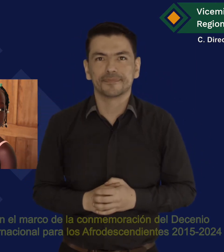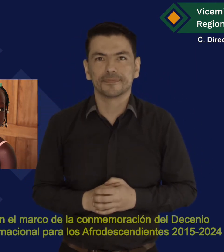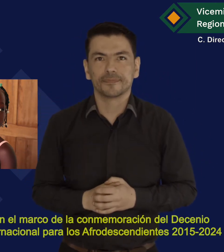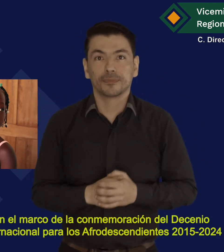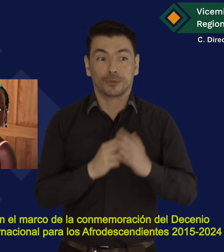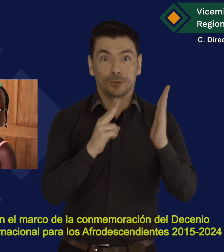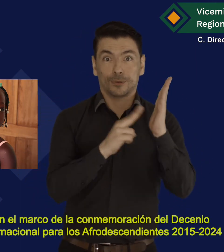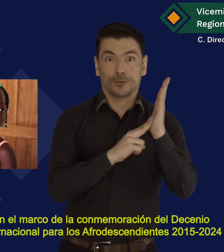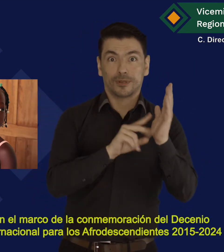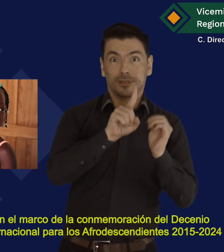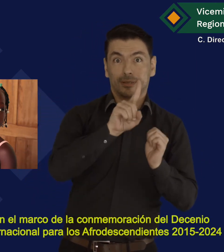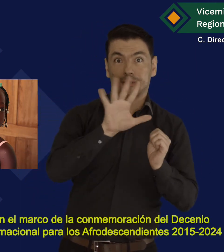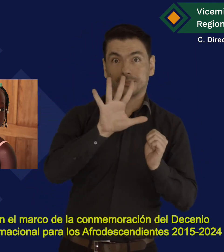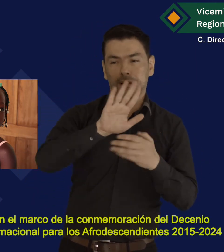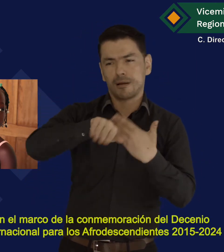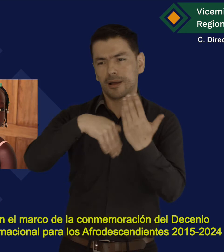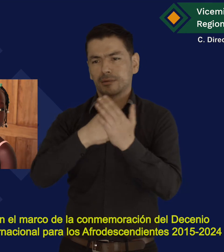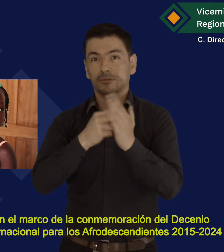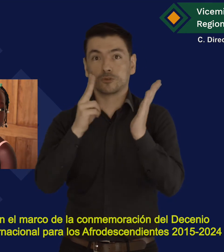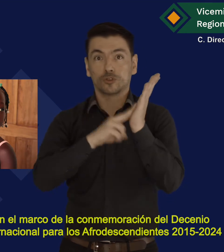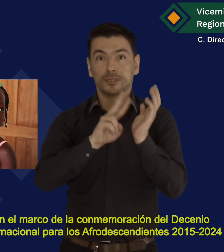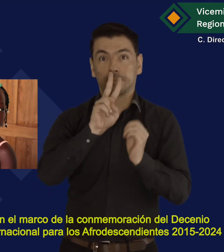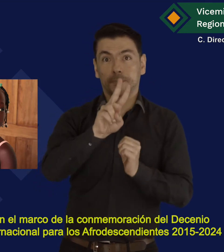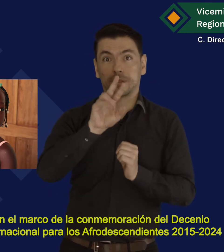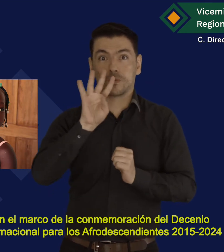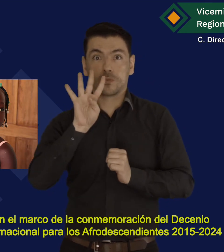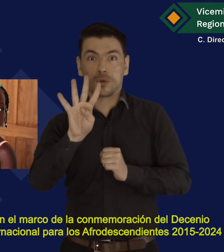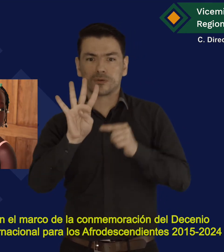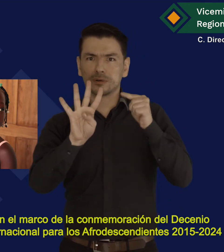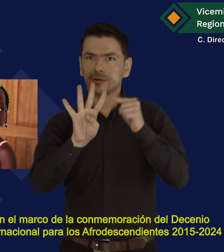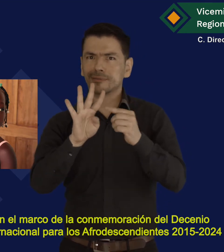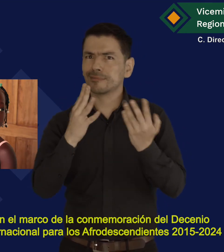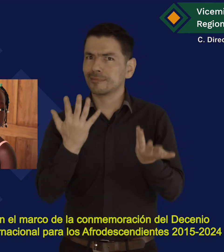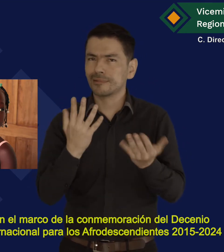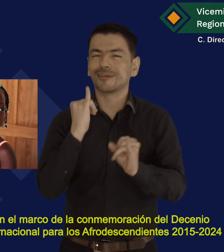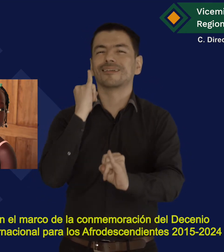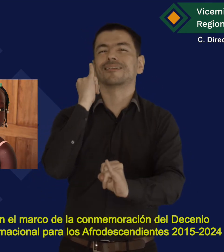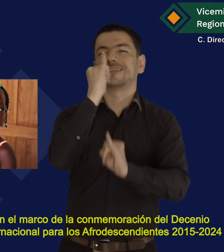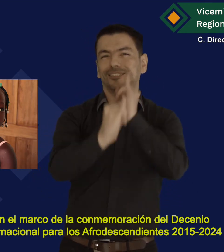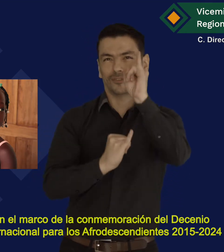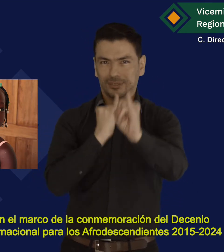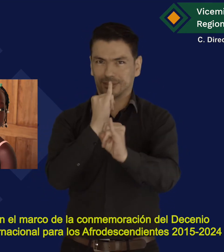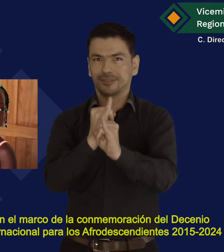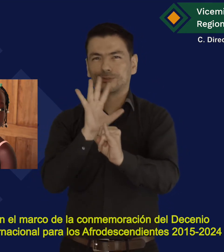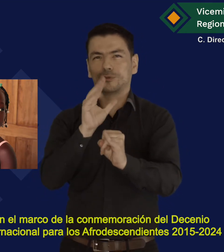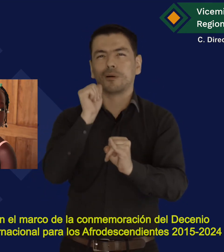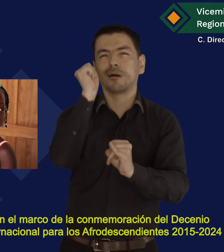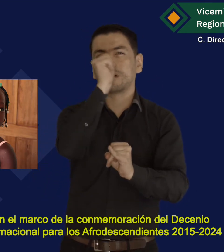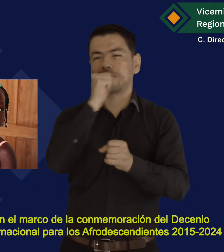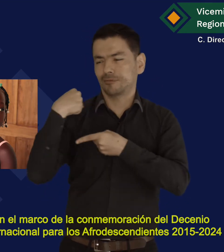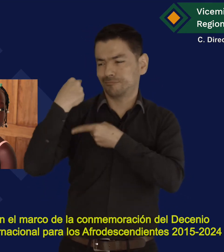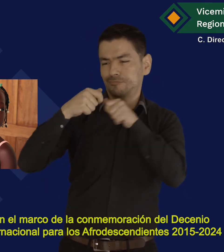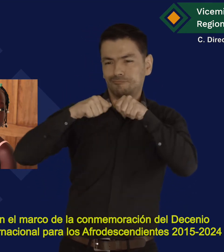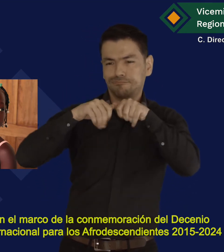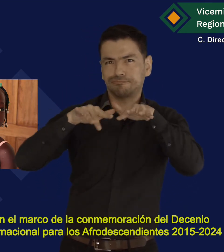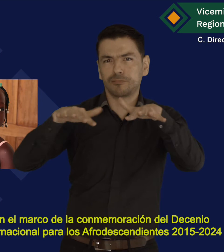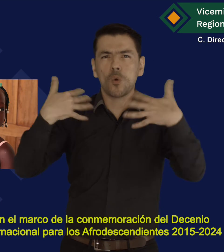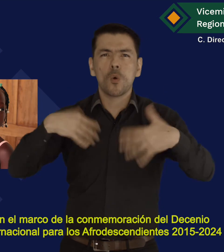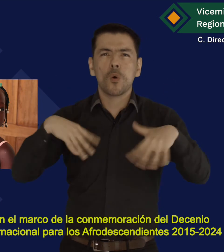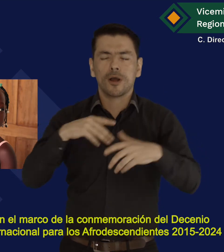En el marco de la conmemoración del decenio internacional para los afrodescendientes 2015